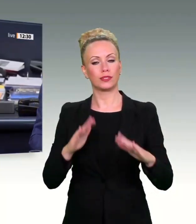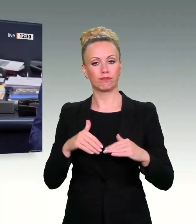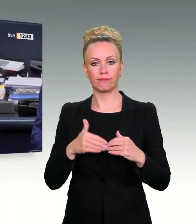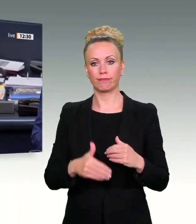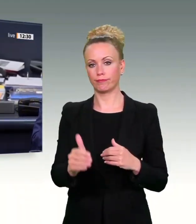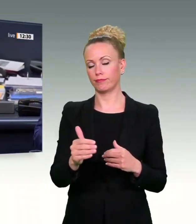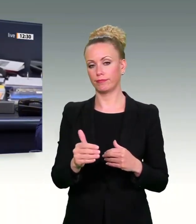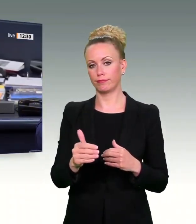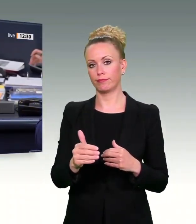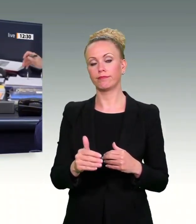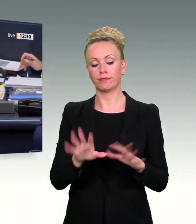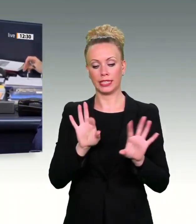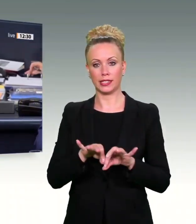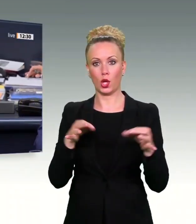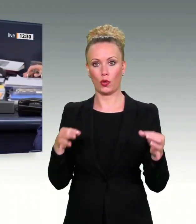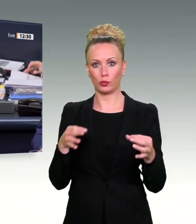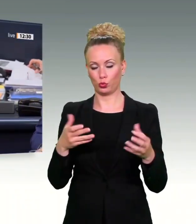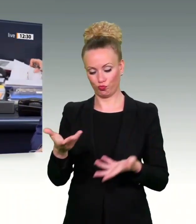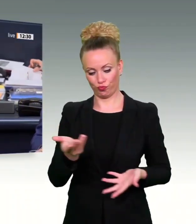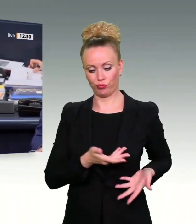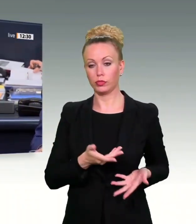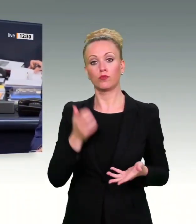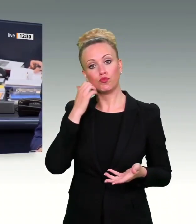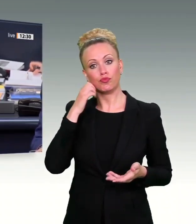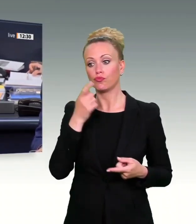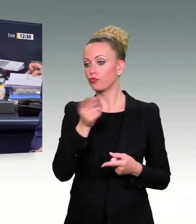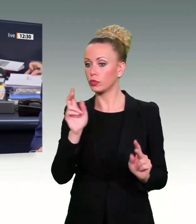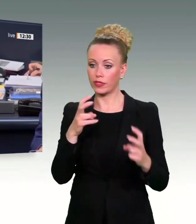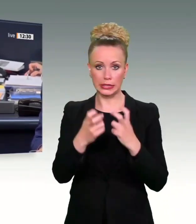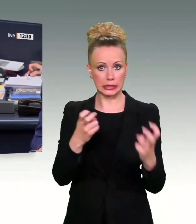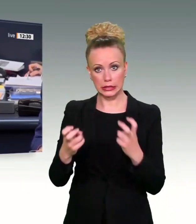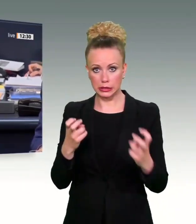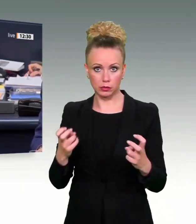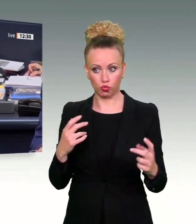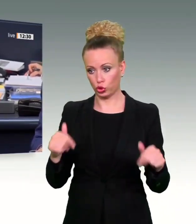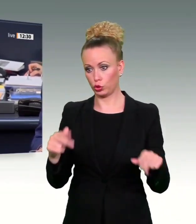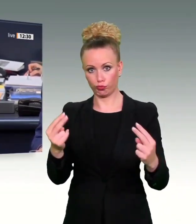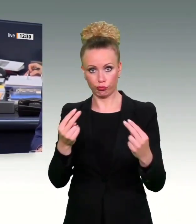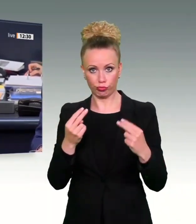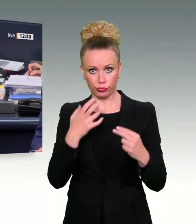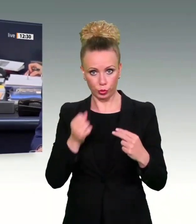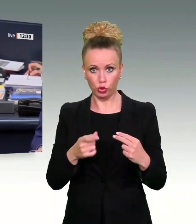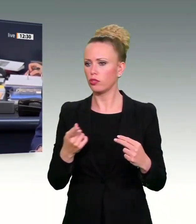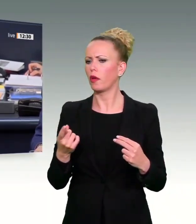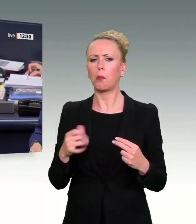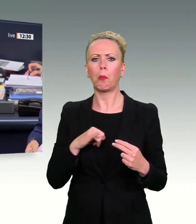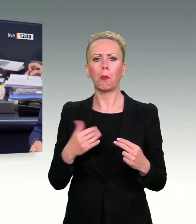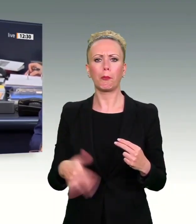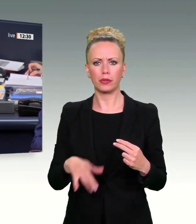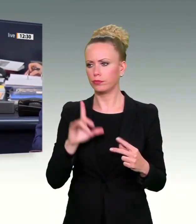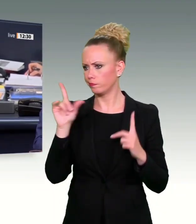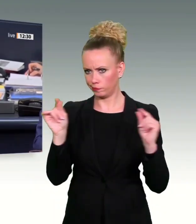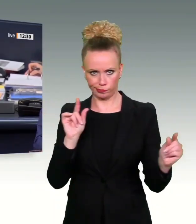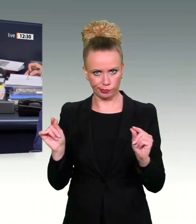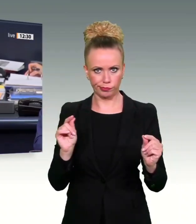die Aussprache. Nehmen Sie bitte Platz. Diejenigen, die der Debatte folgen wollen, die anderen verlassen bitte den Plenarsaal oder nehmen